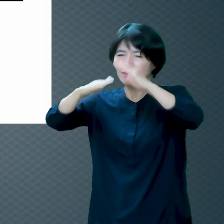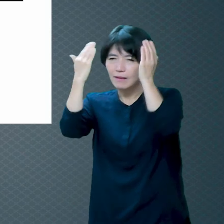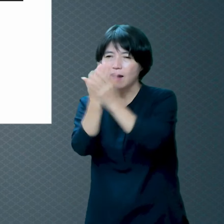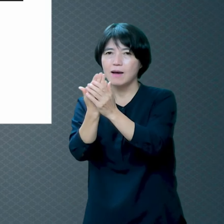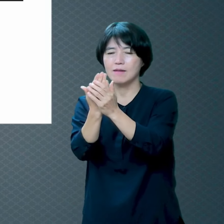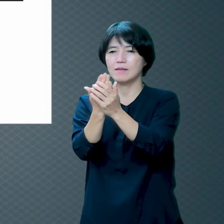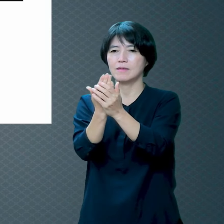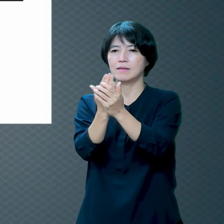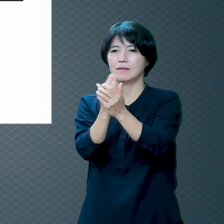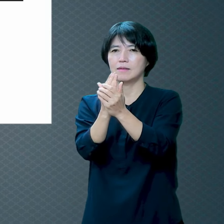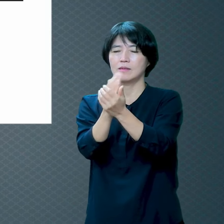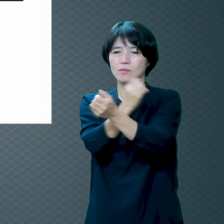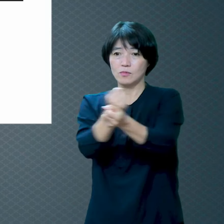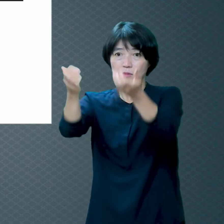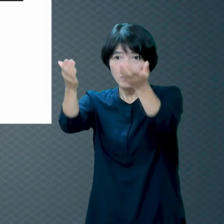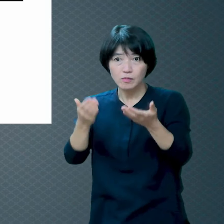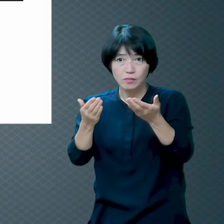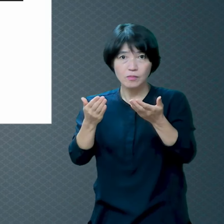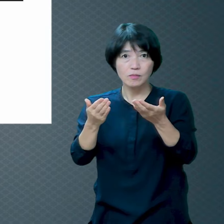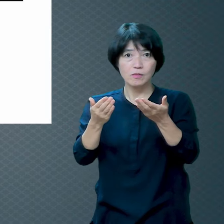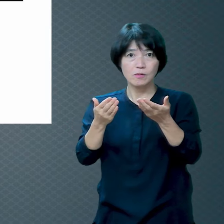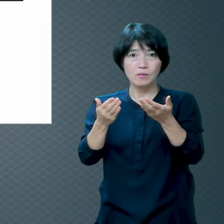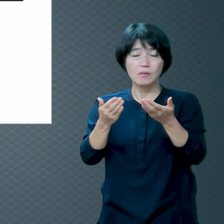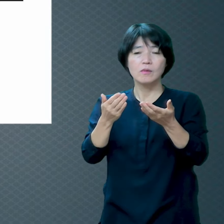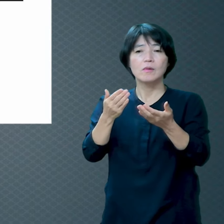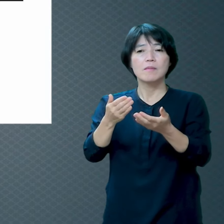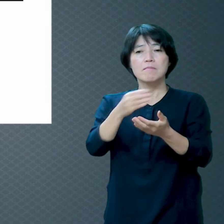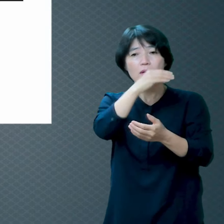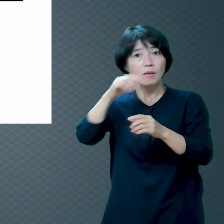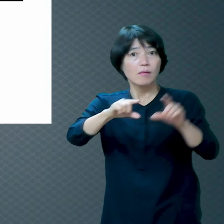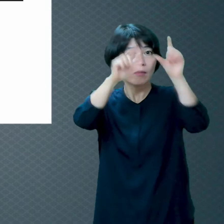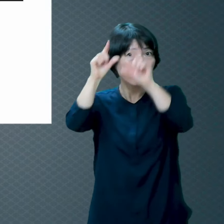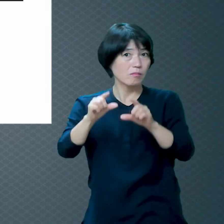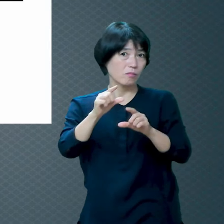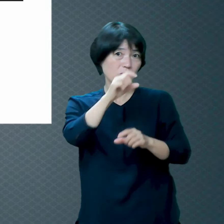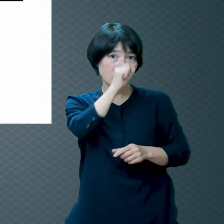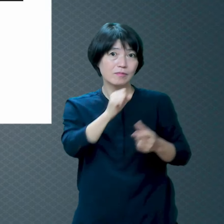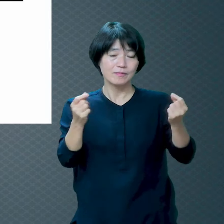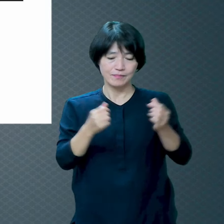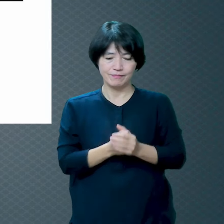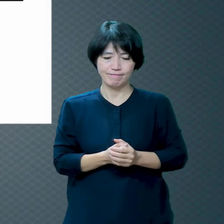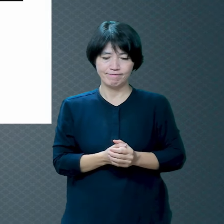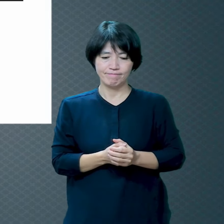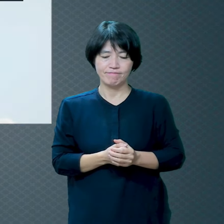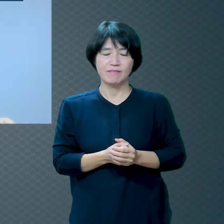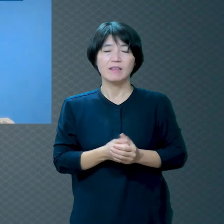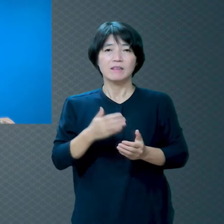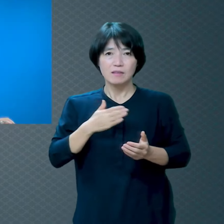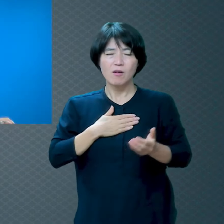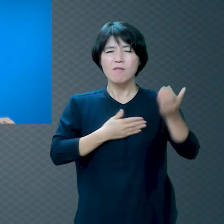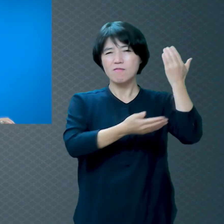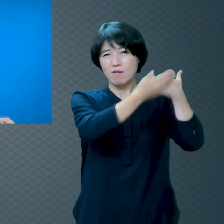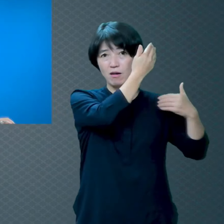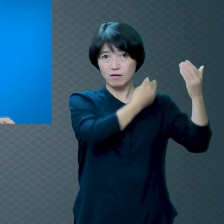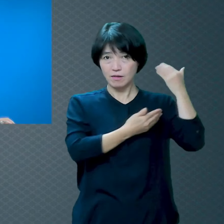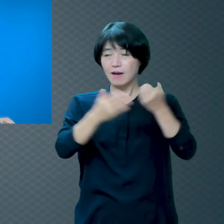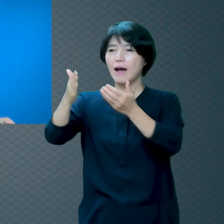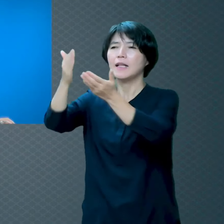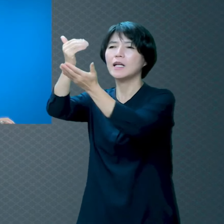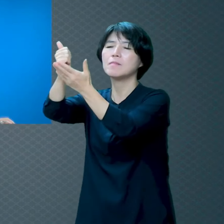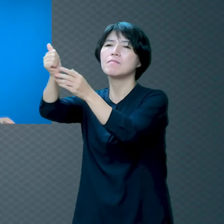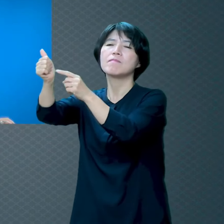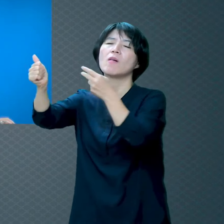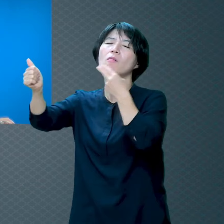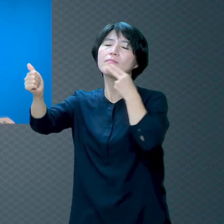저는 하나님 없다고 생각하고 살았습니다 저는 초등학교 때부터 인생을